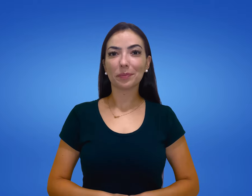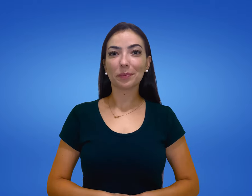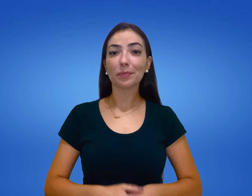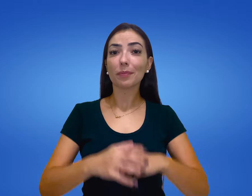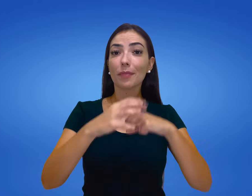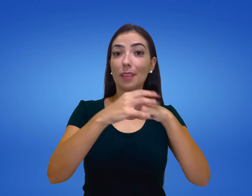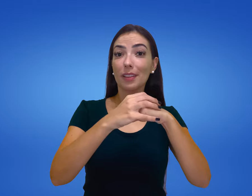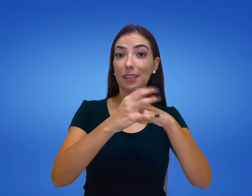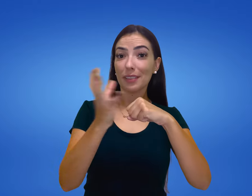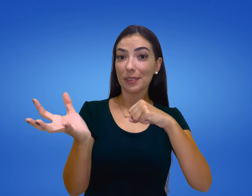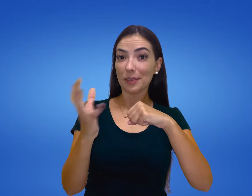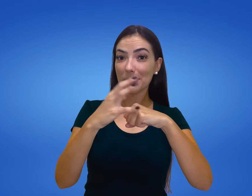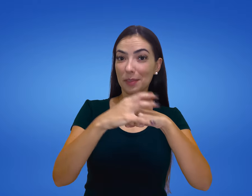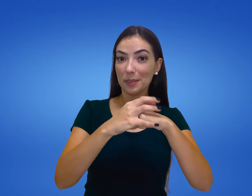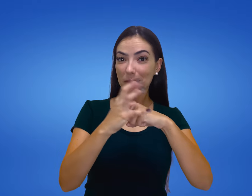Repolho Repolho